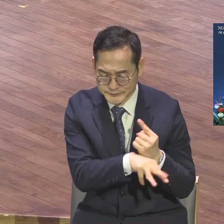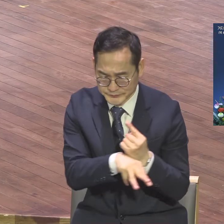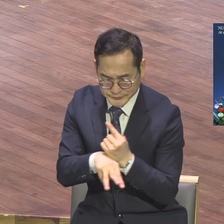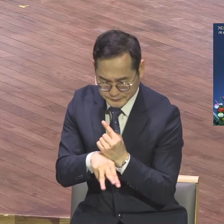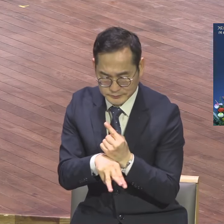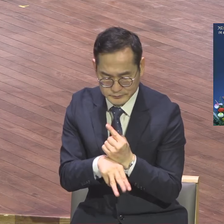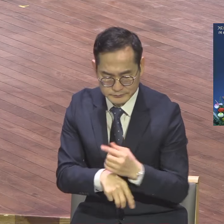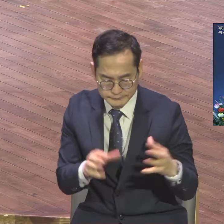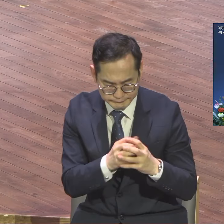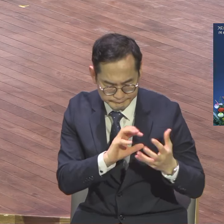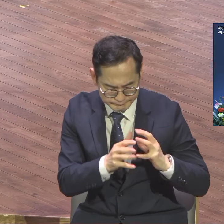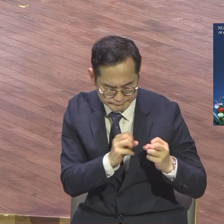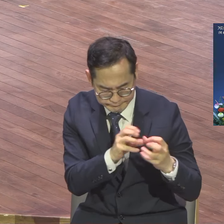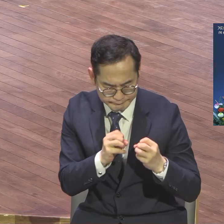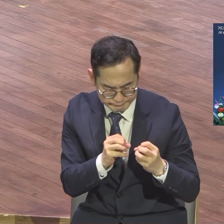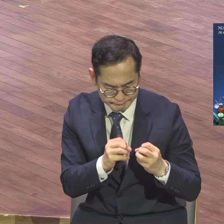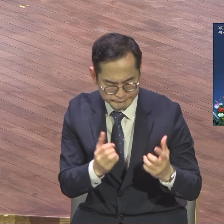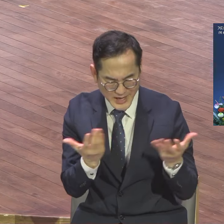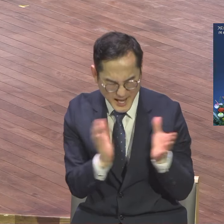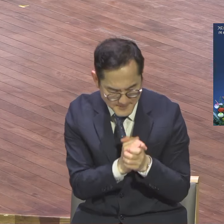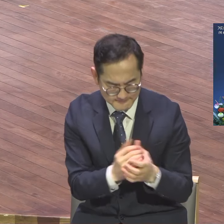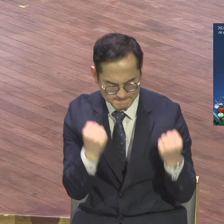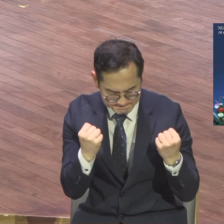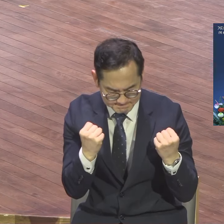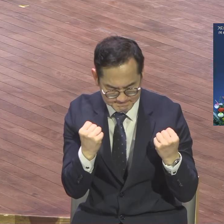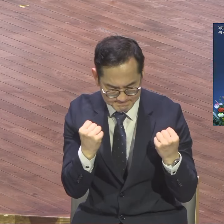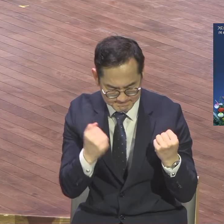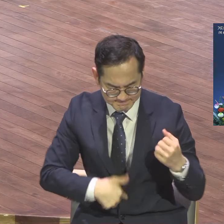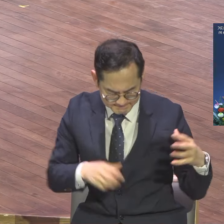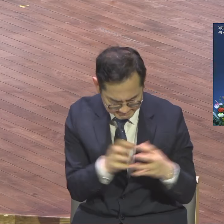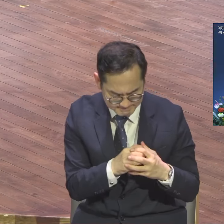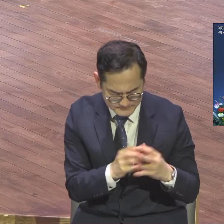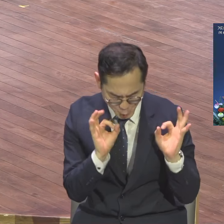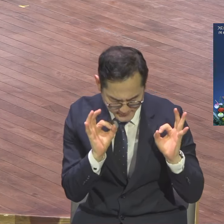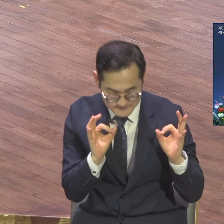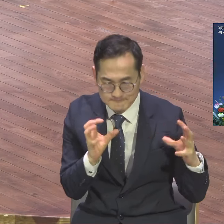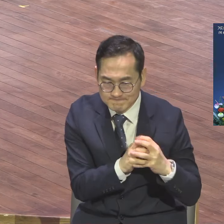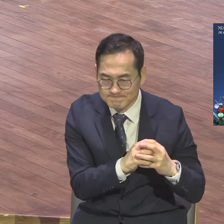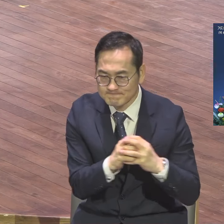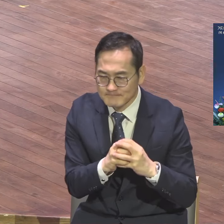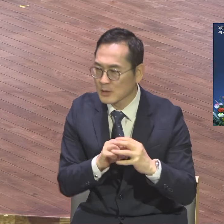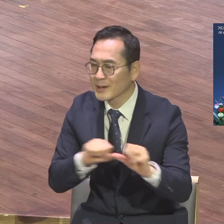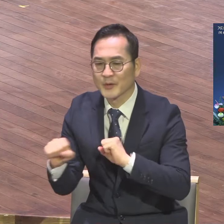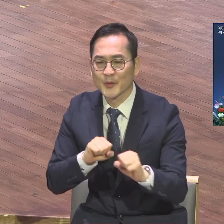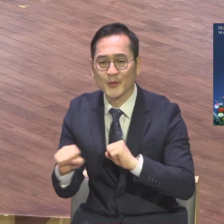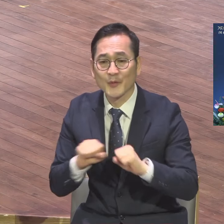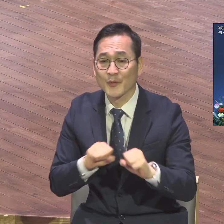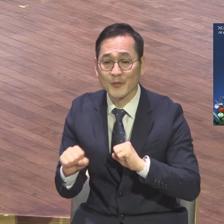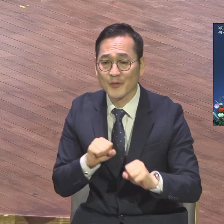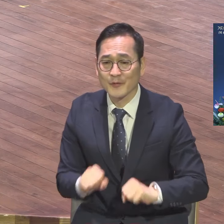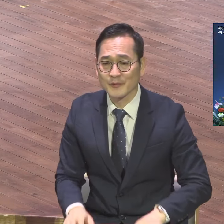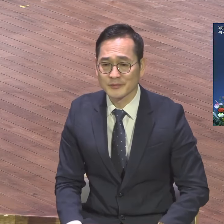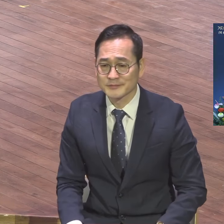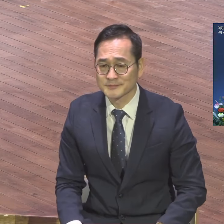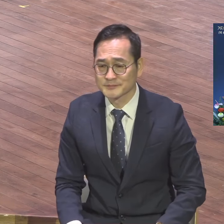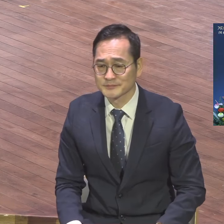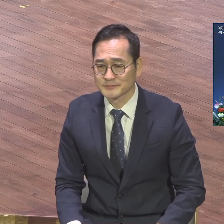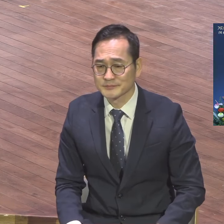무장하는 그런 언약적 도전을 하고 있습니다. 하나님께서 주신 언약의 가장 큰 특징은 반드시